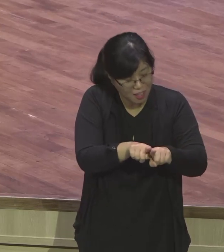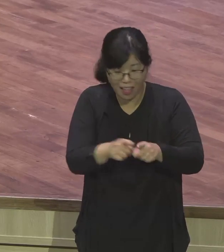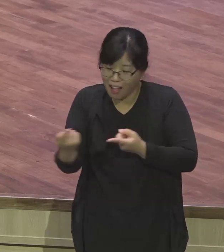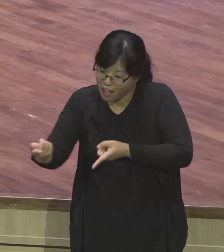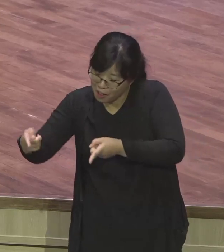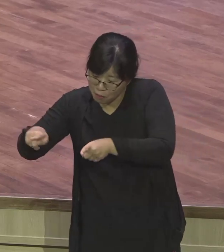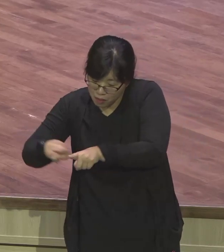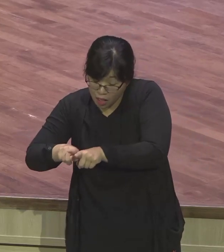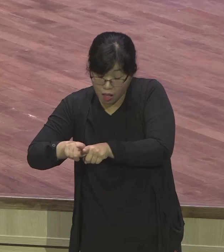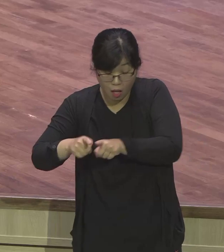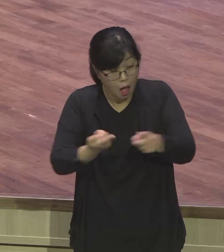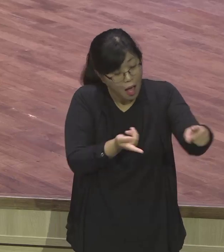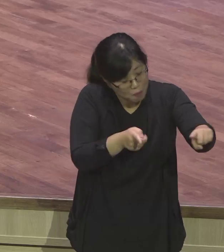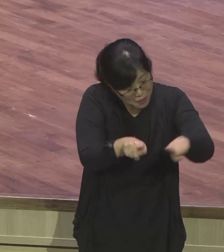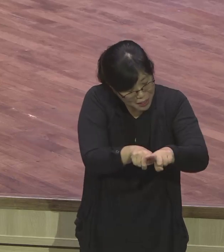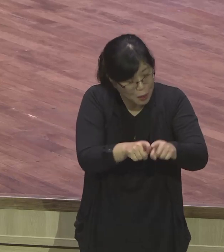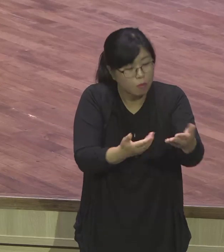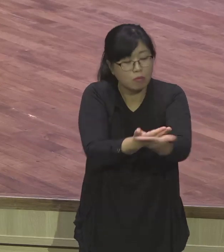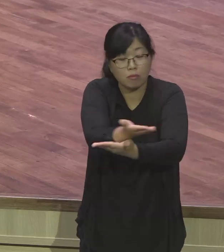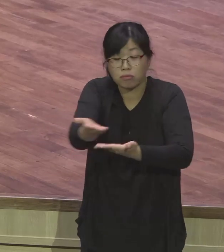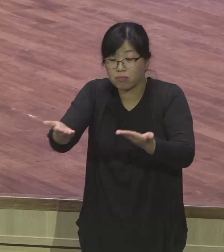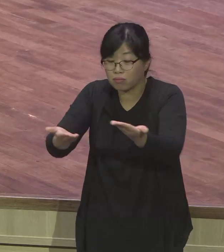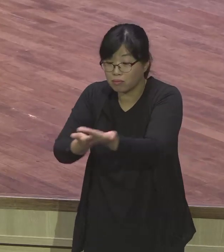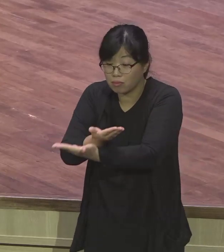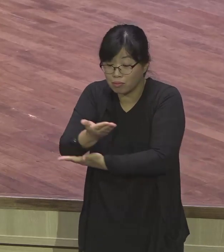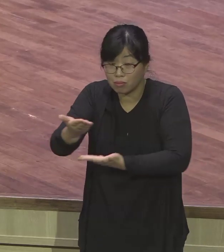누릴. 같이 대화하고. 같이 연연하고. 같이 가는 거예요.